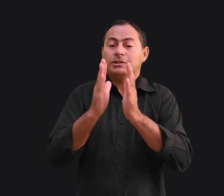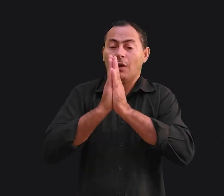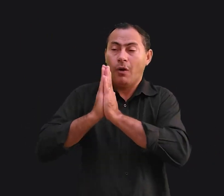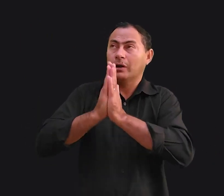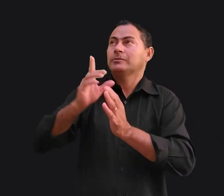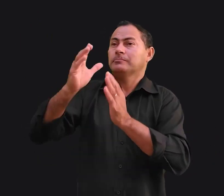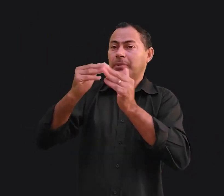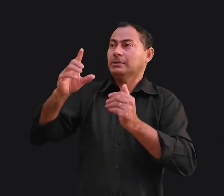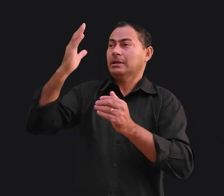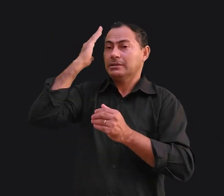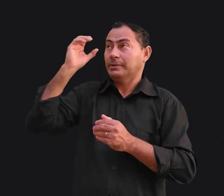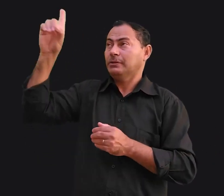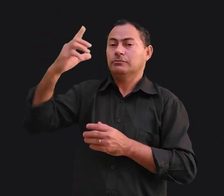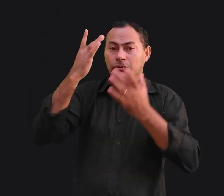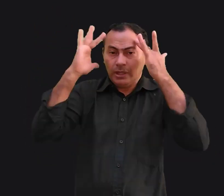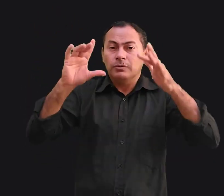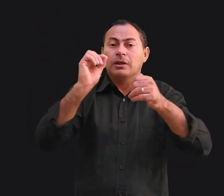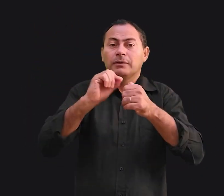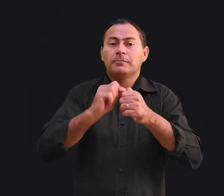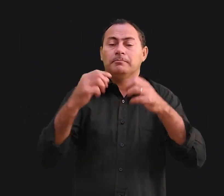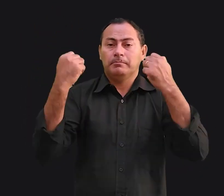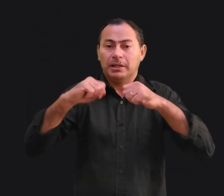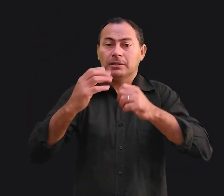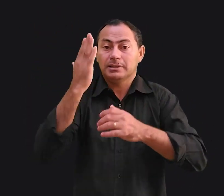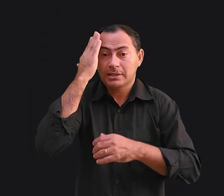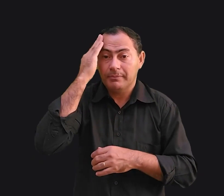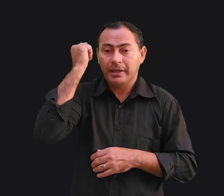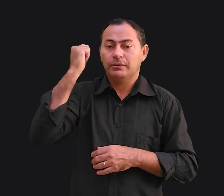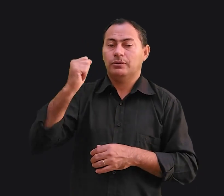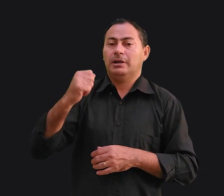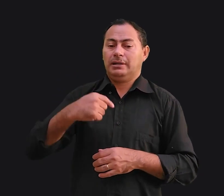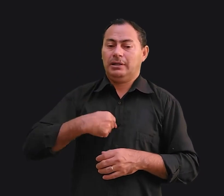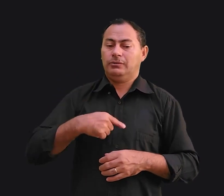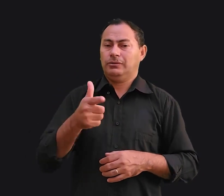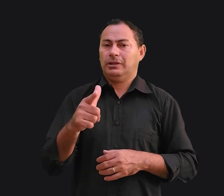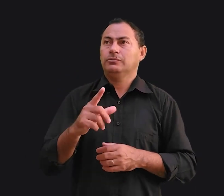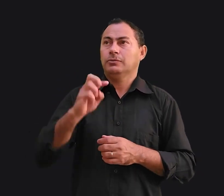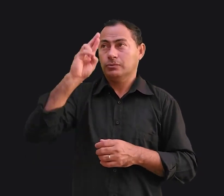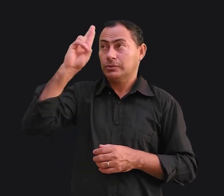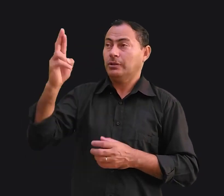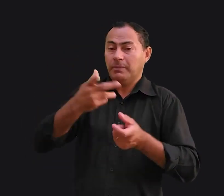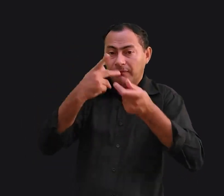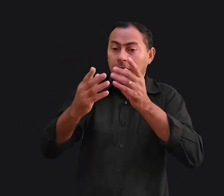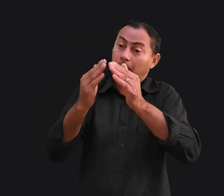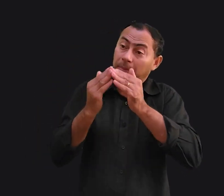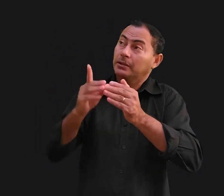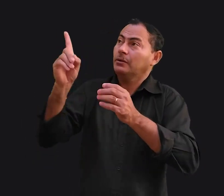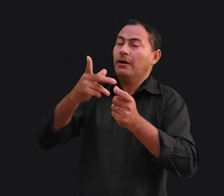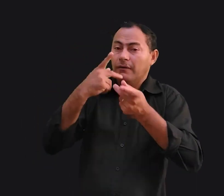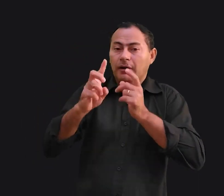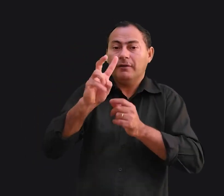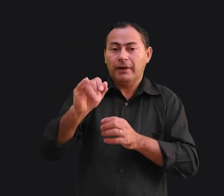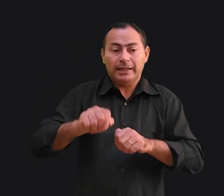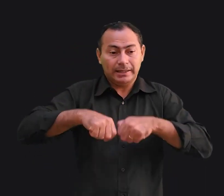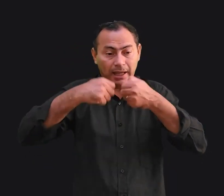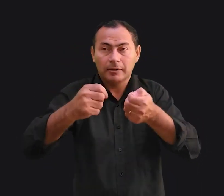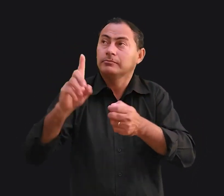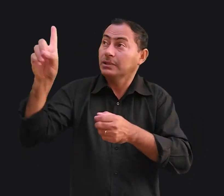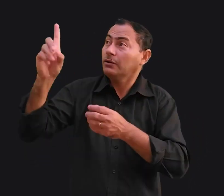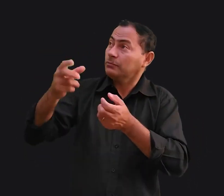isso. Não sei o que fazer. Preciso de sabedoria que não tenho. O Senhor nos diz para pedirmos e diz que vai dar. E diz também